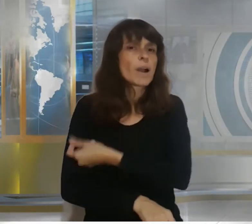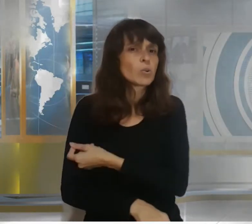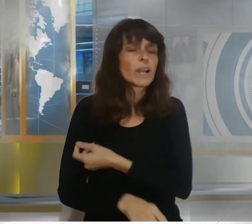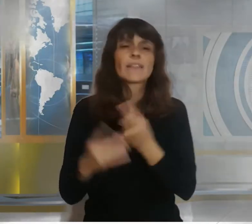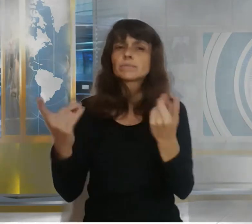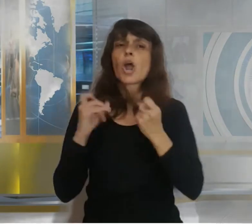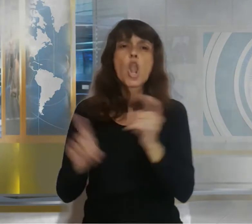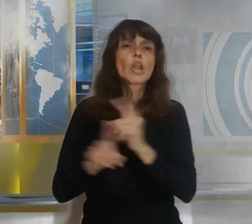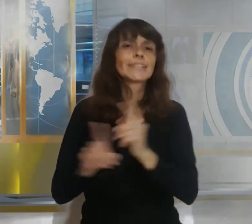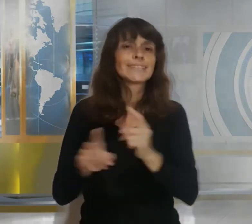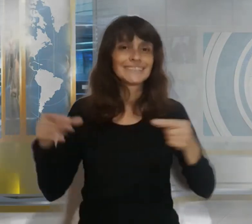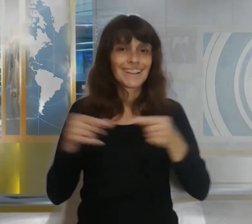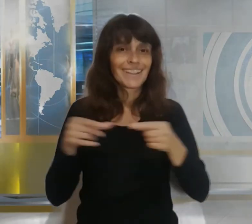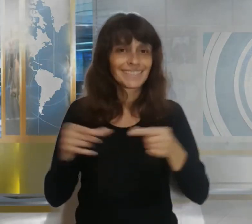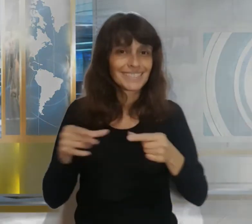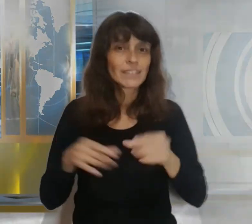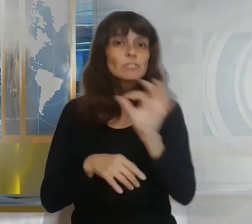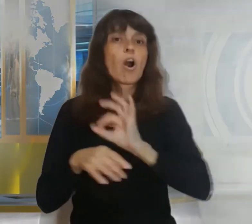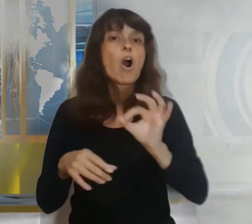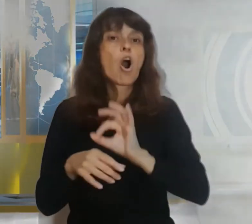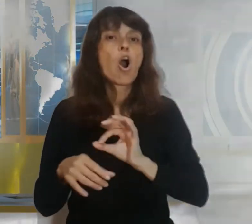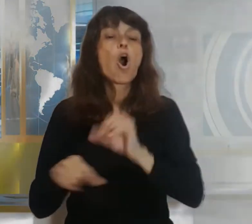facilitando así la vuelta al turismo